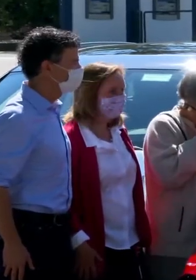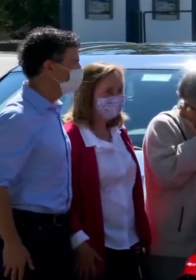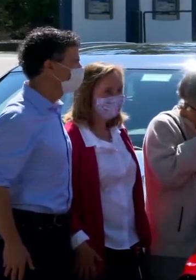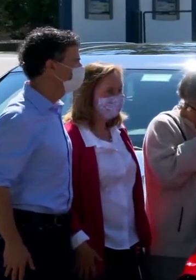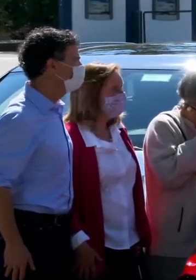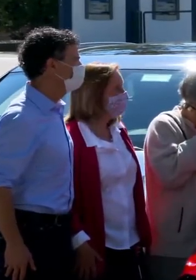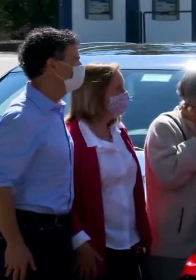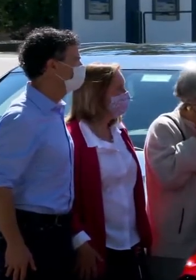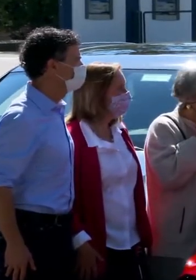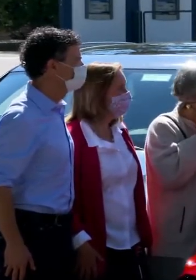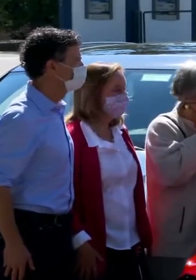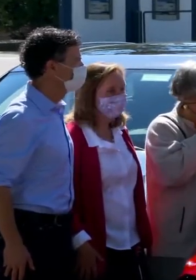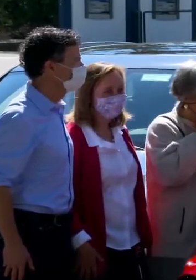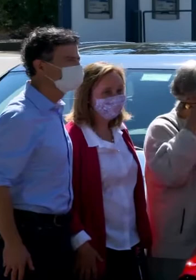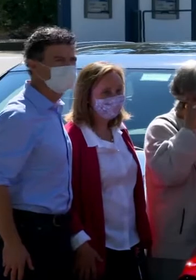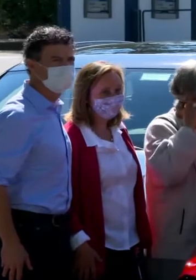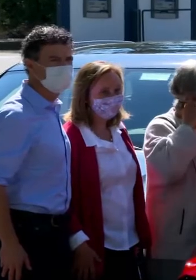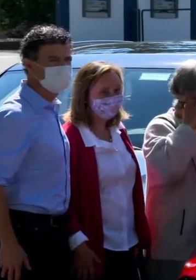Perdón, sí, mi máscara.